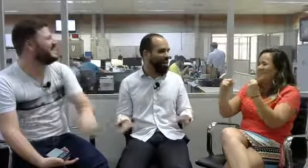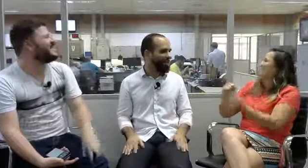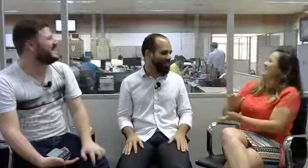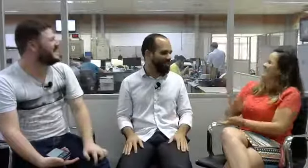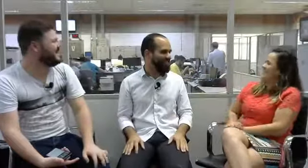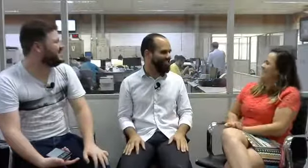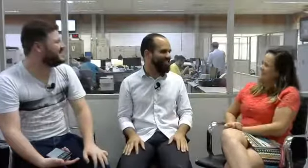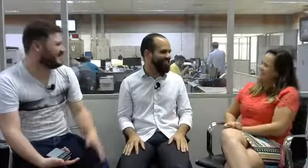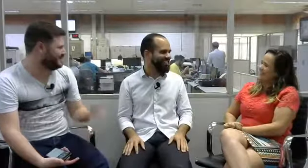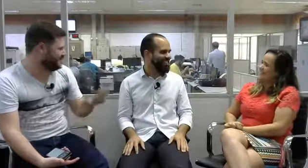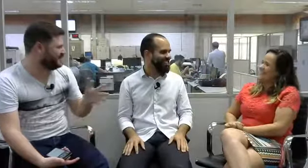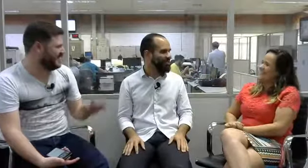isso. E já faz quanto tempo?